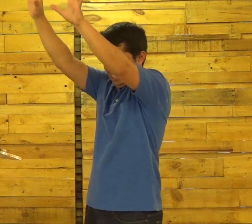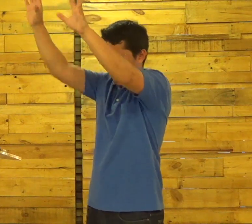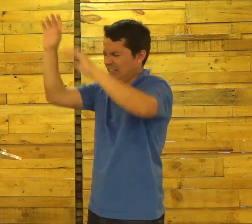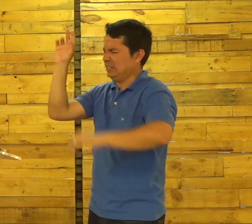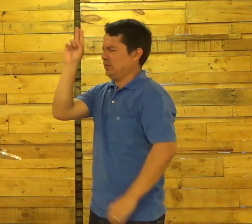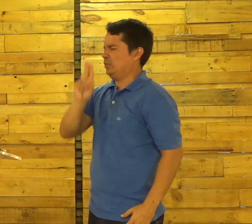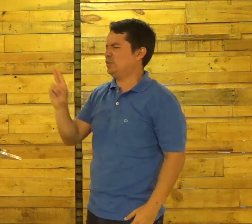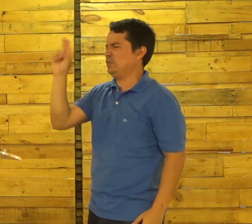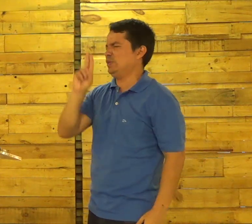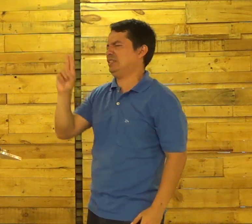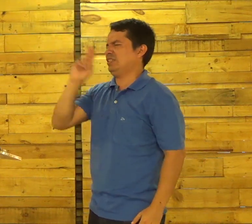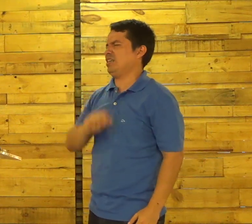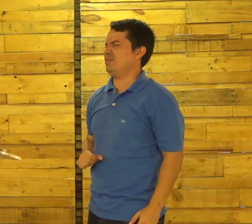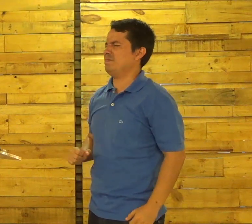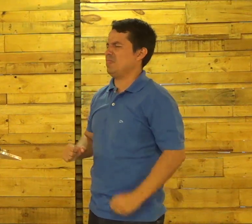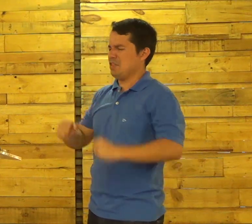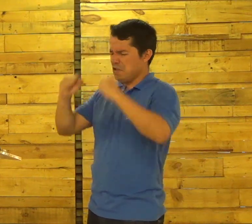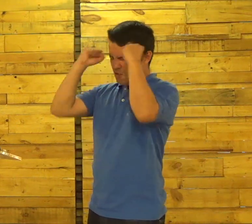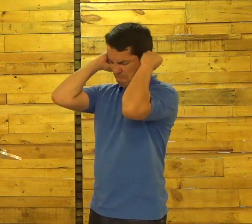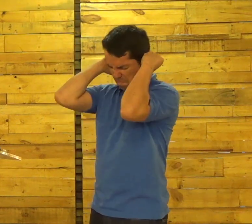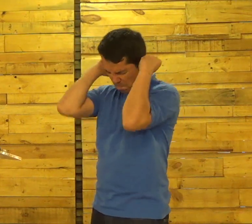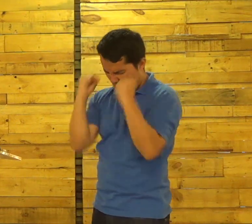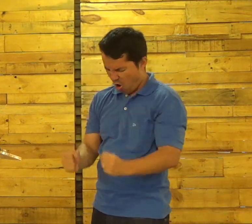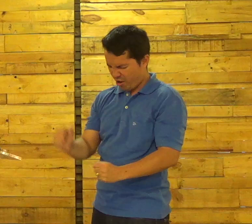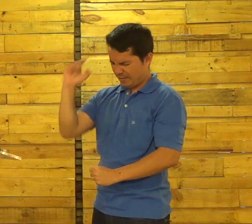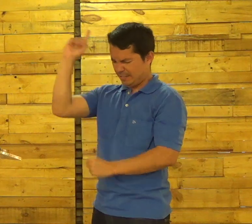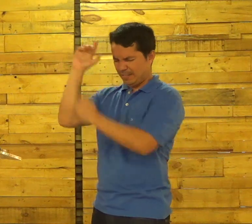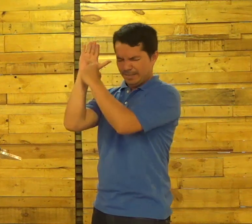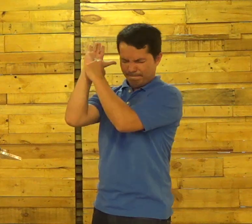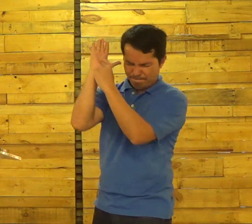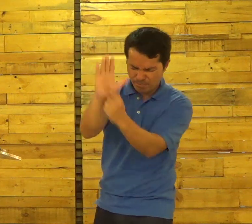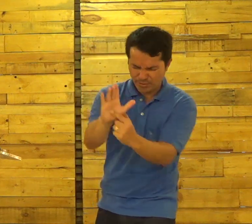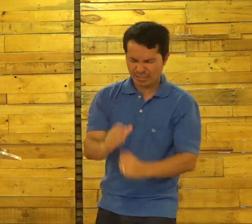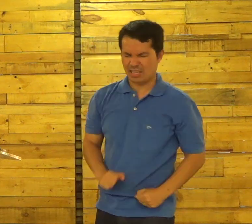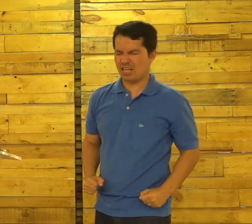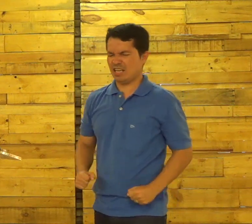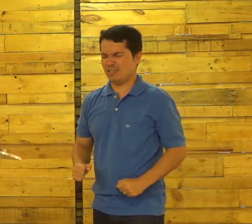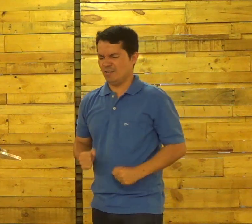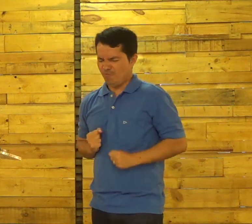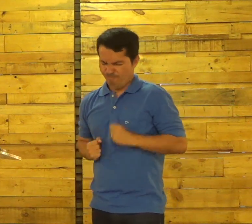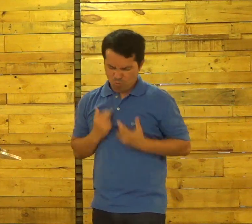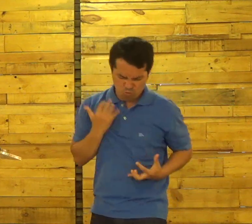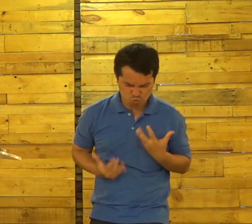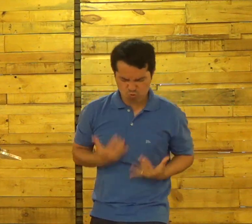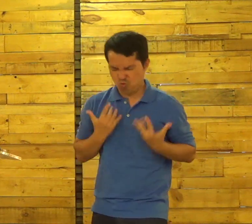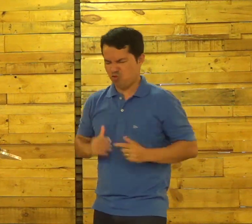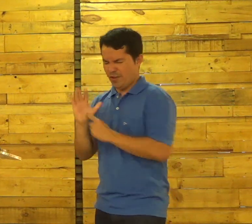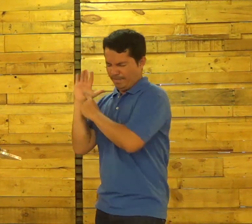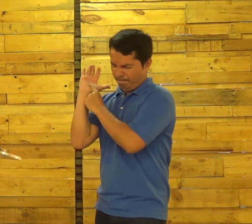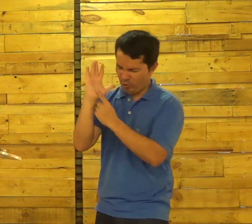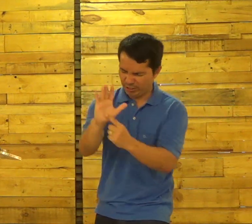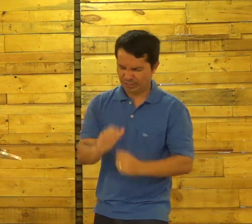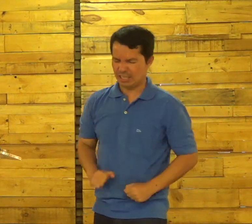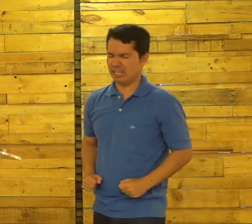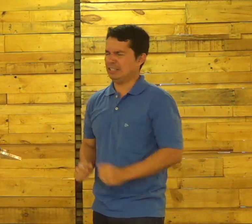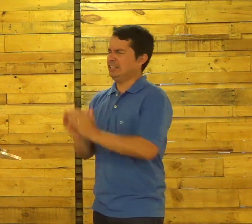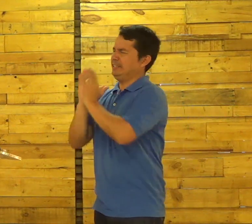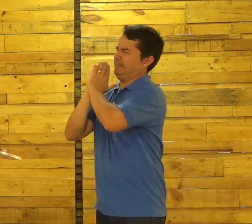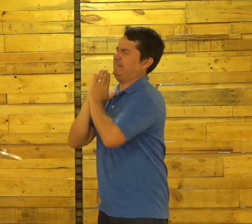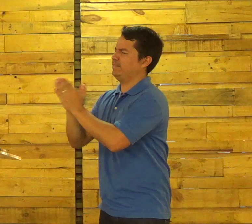Pai Usa Livremente Pode sim Senhor Que a gente Mostre O seu